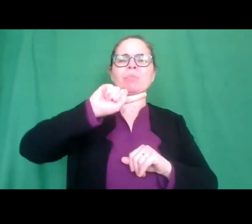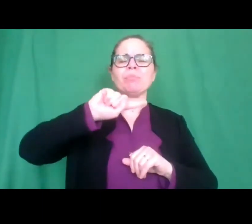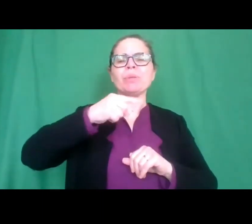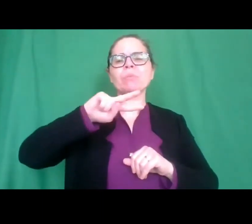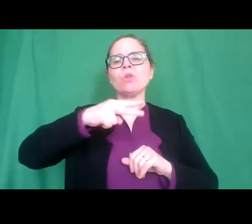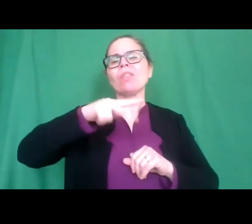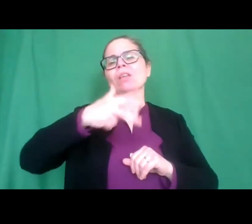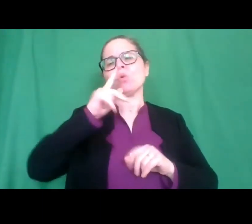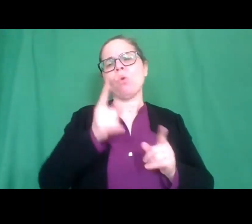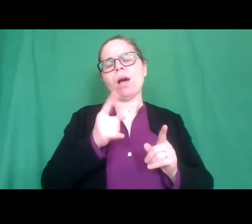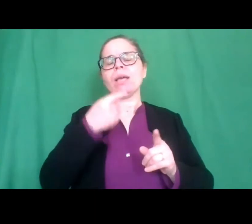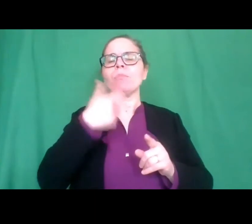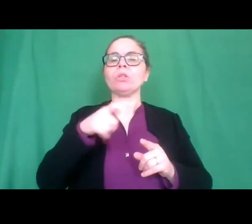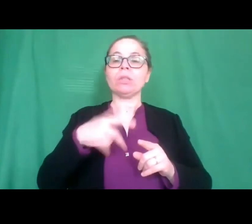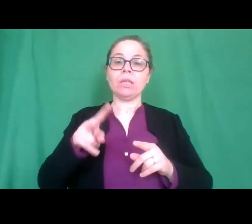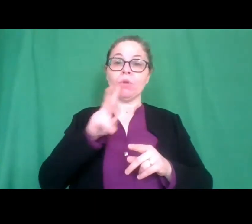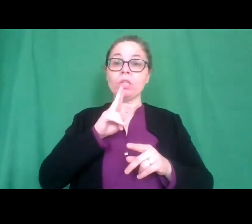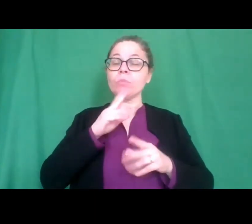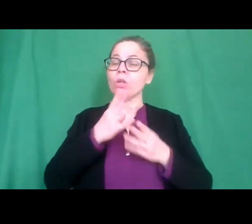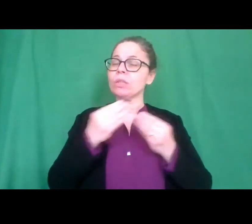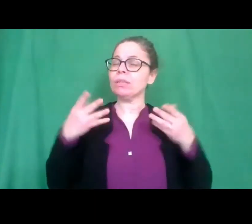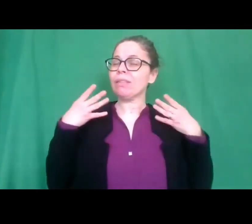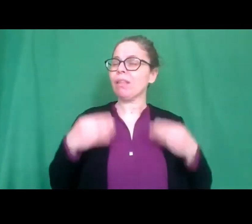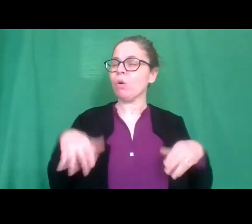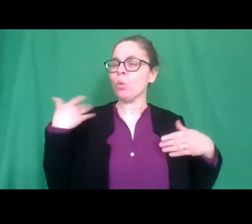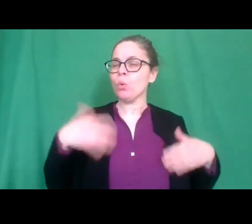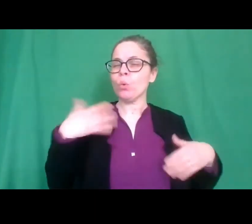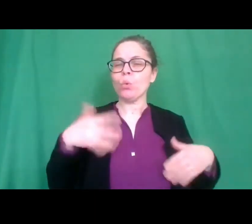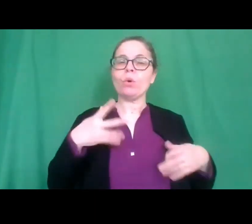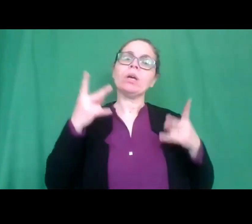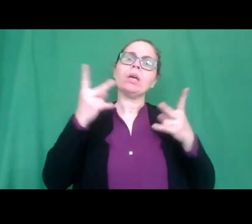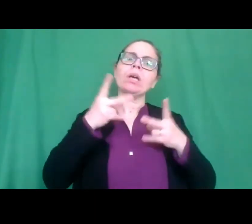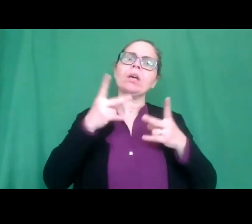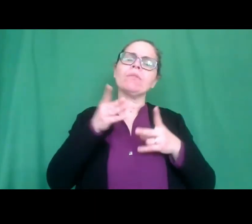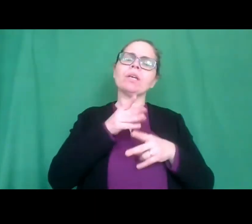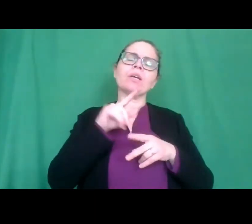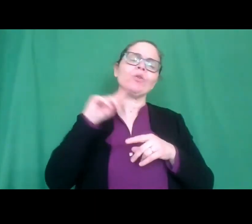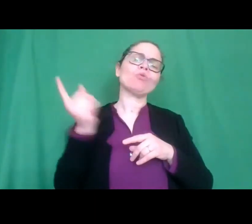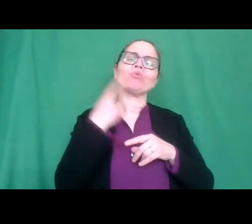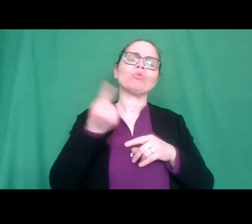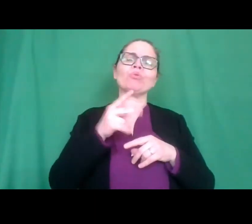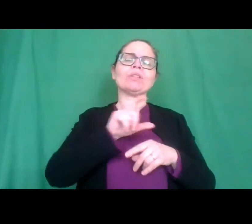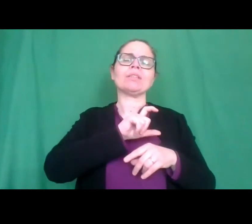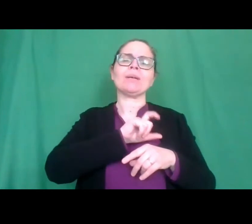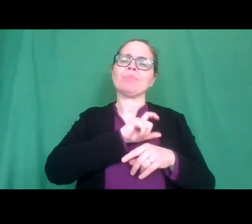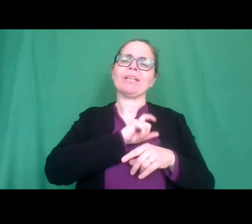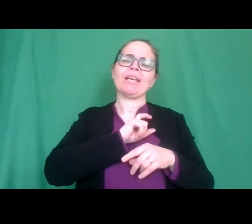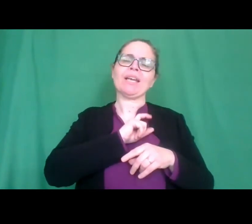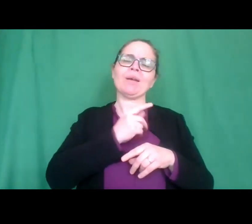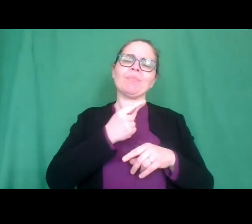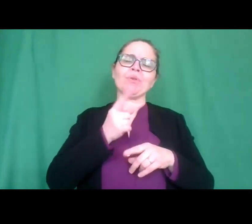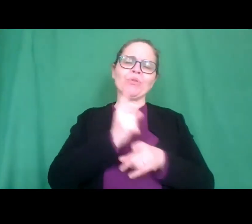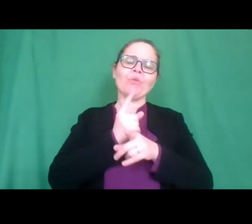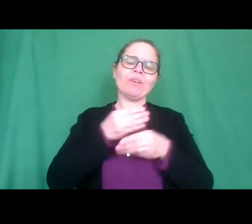tante risposte che abbiamo avuto meritavano potrei dire tutte di essere premiate ma come sapete ogni